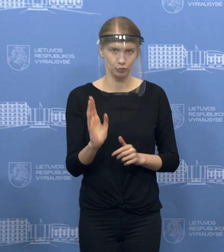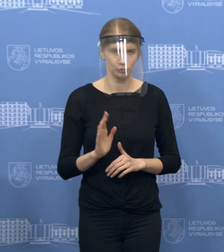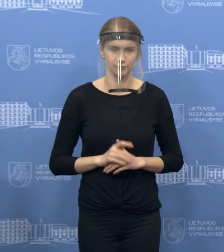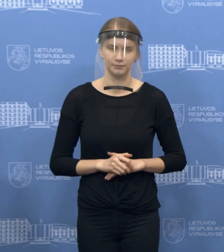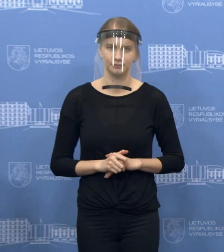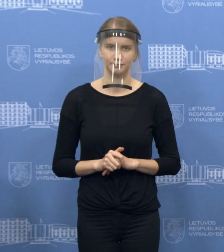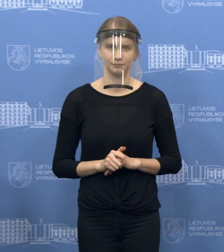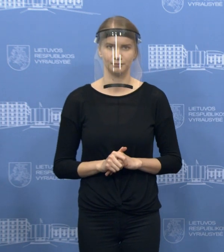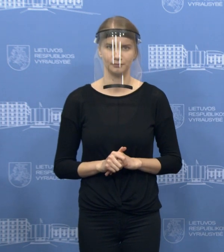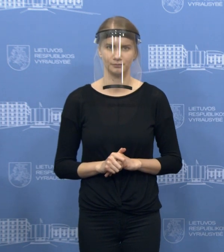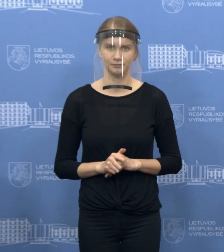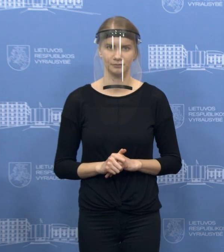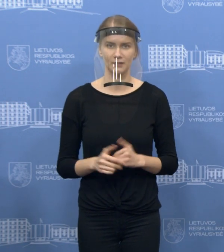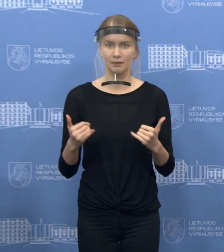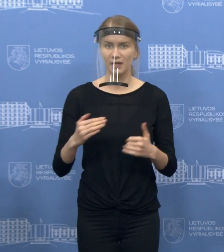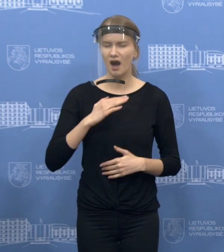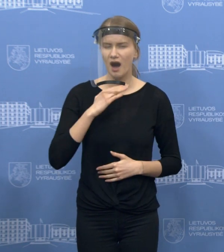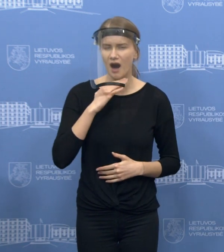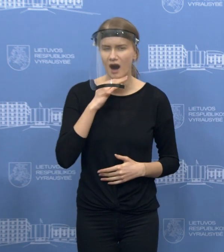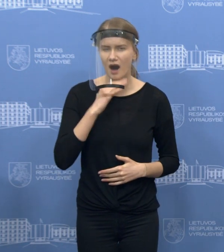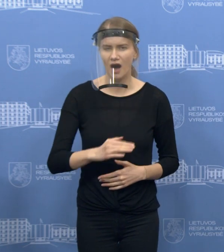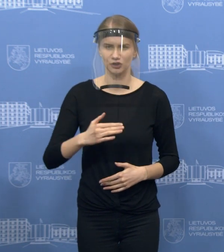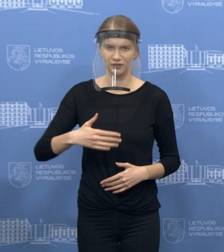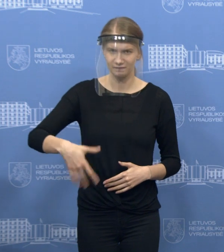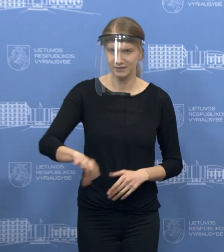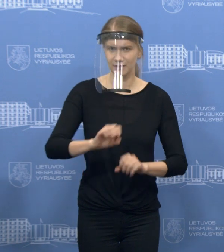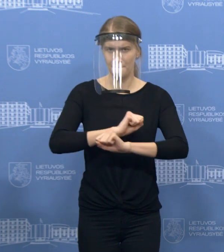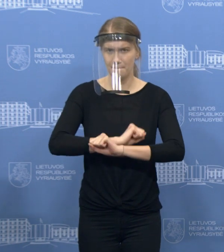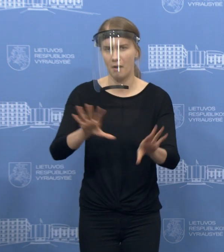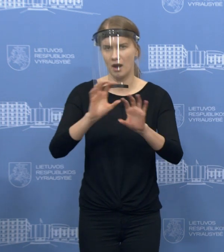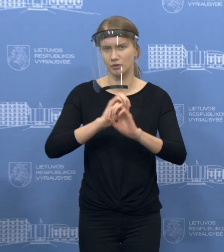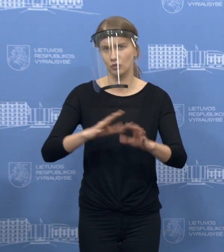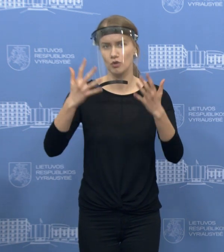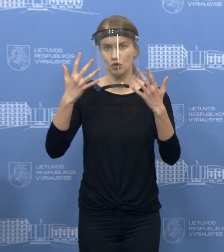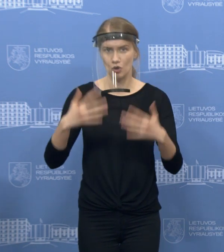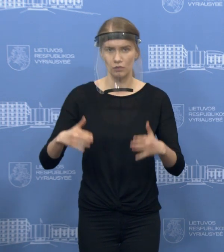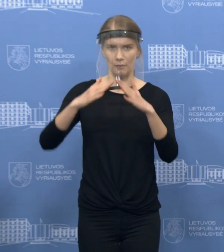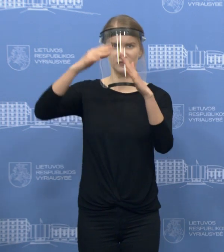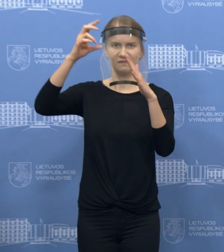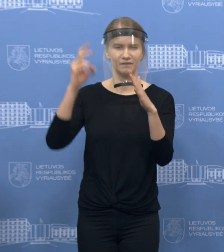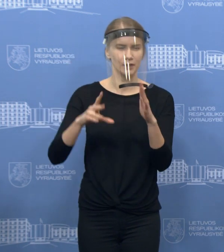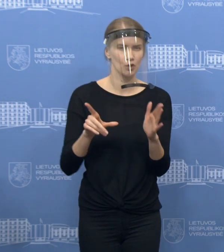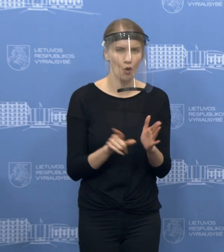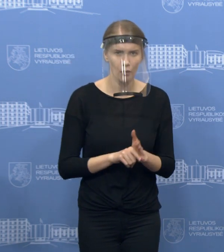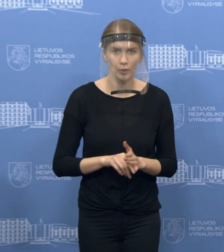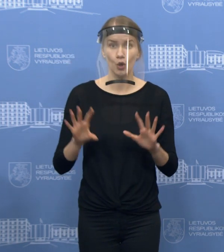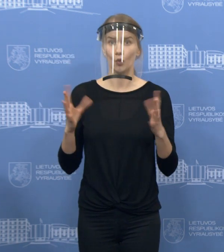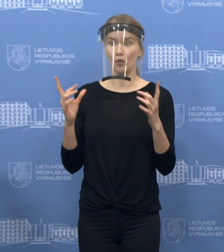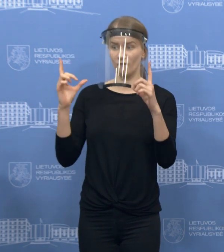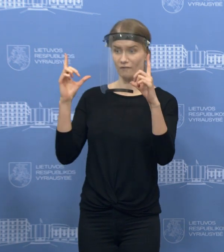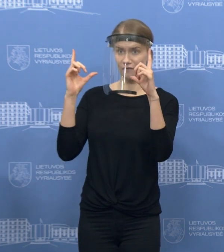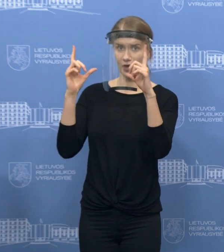aiškiai mes išdėstame savo sąlygas, kad lygti namuose, jeigu keliaujate,